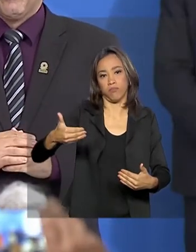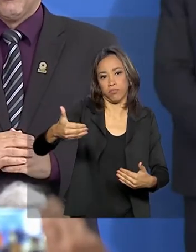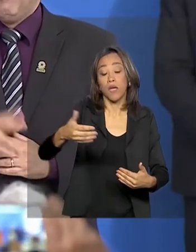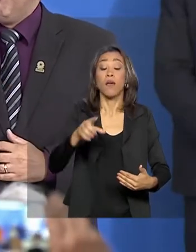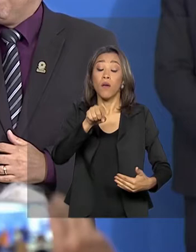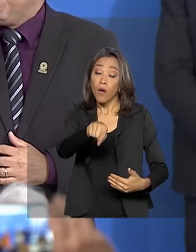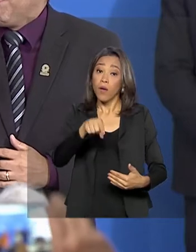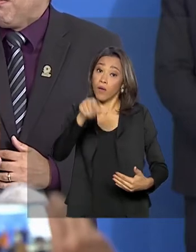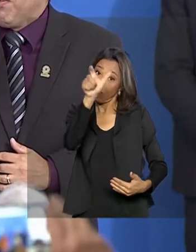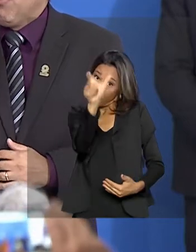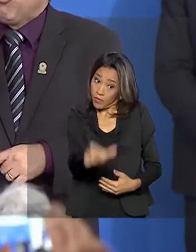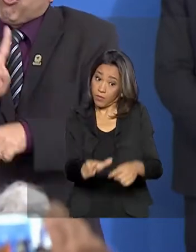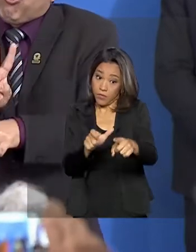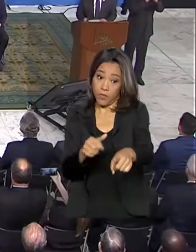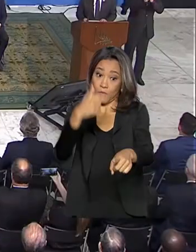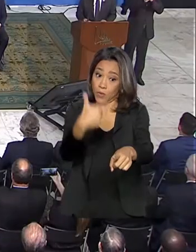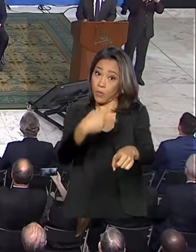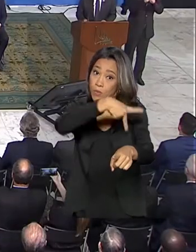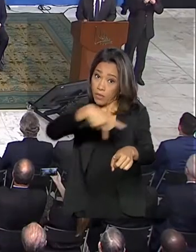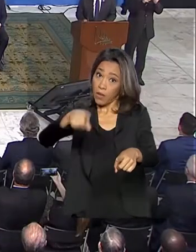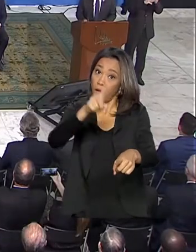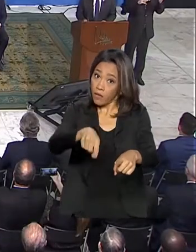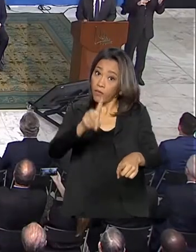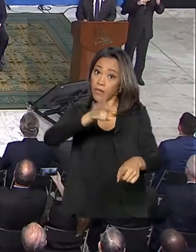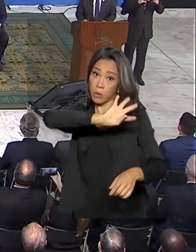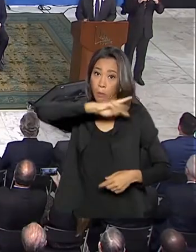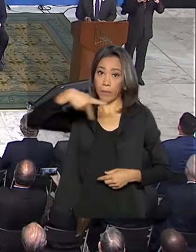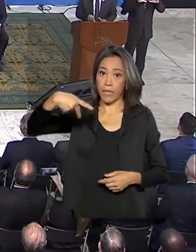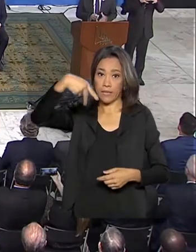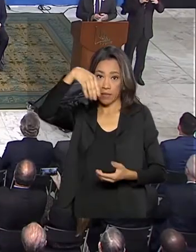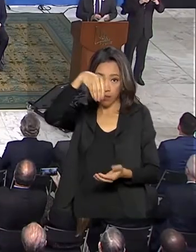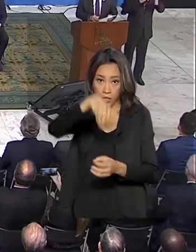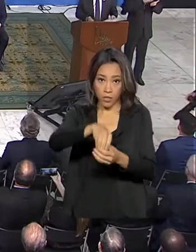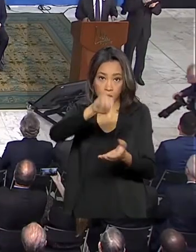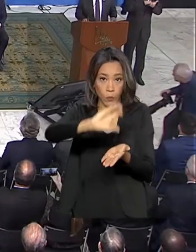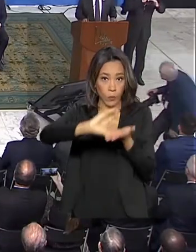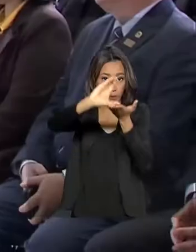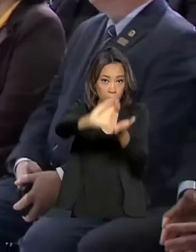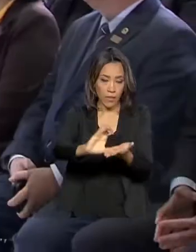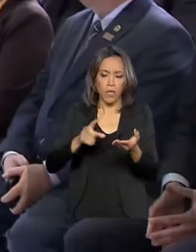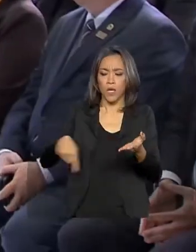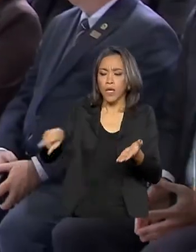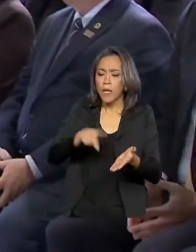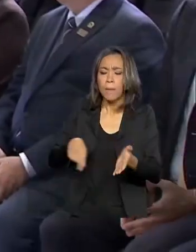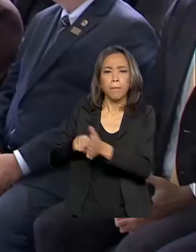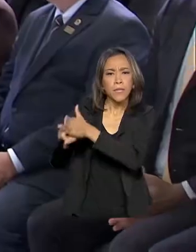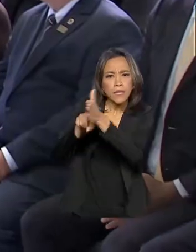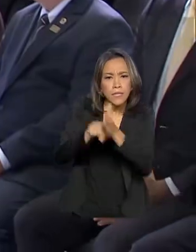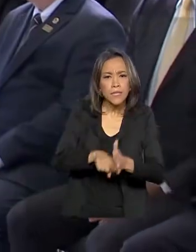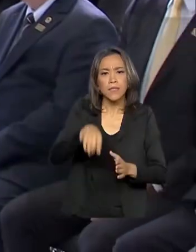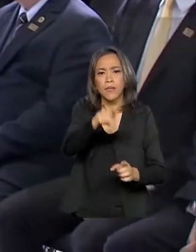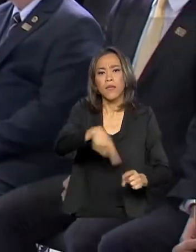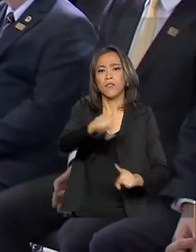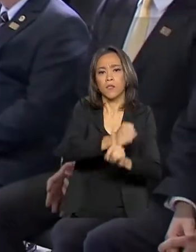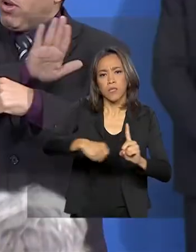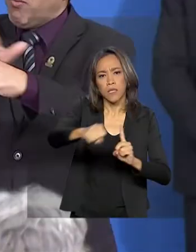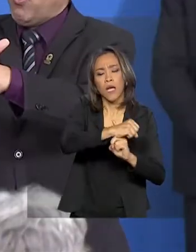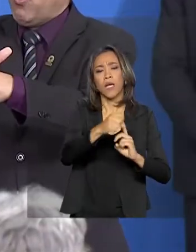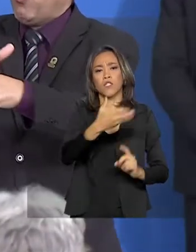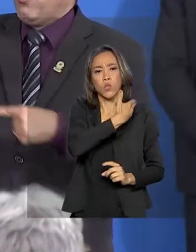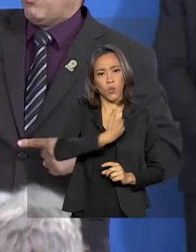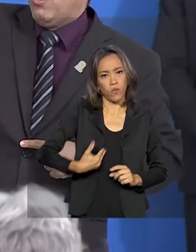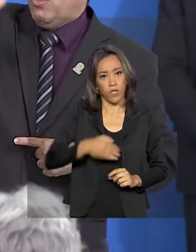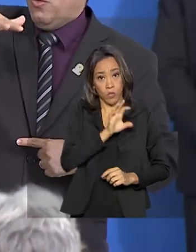Mourão é quem vai presidir o Conselho. Ele explicou que a sociedade civil, pesquisadores e governos dos estados e municípios